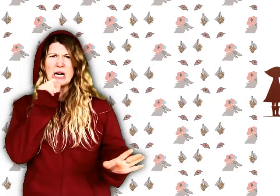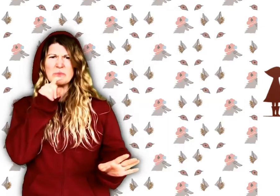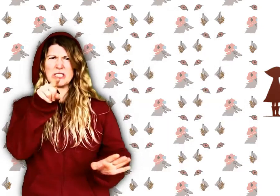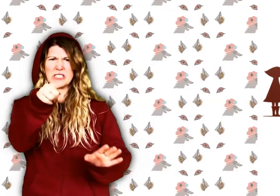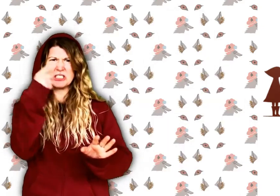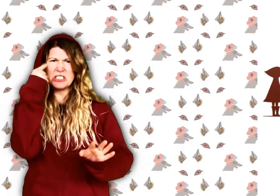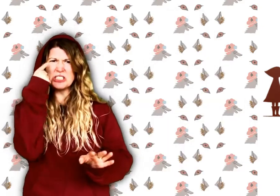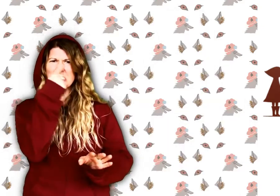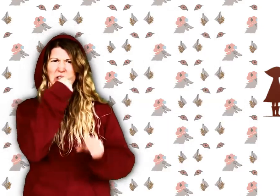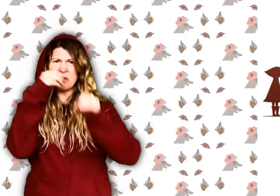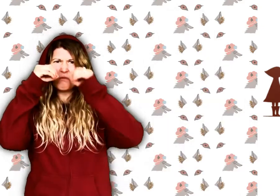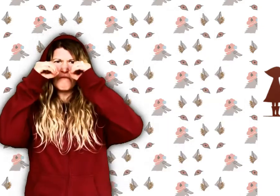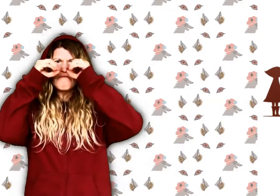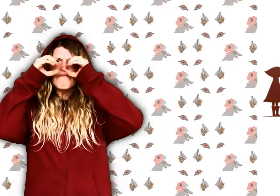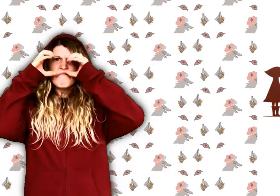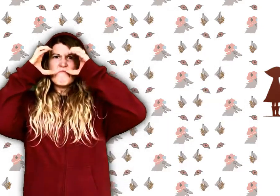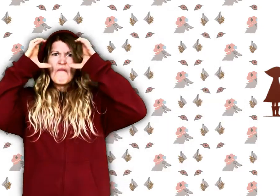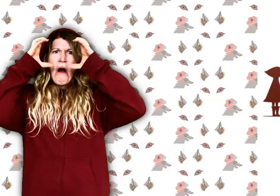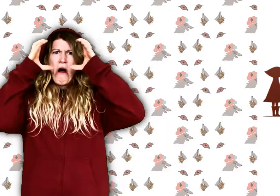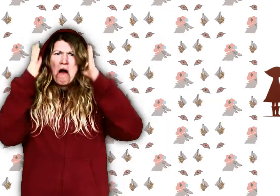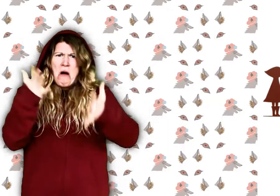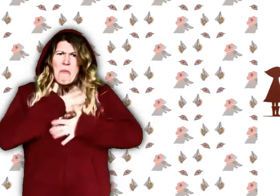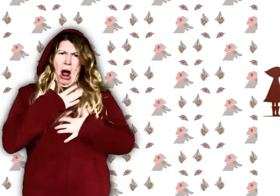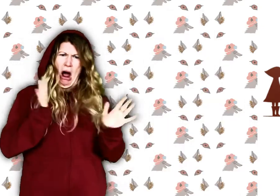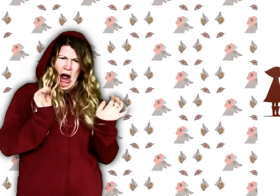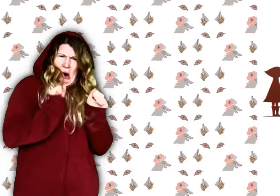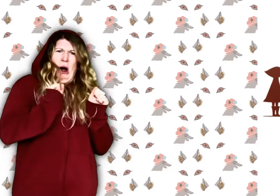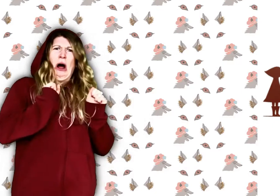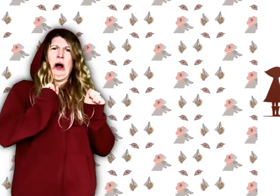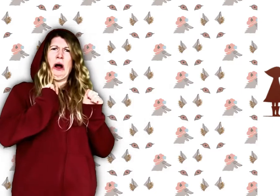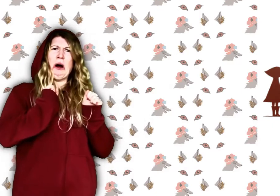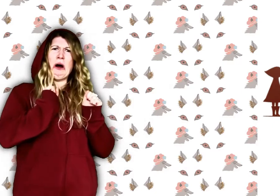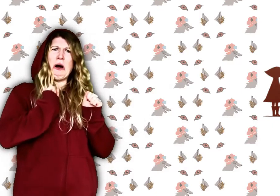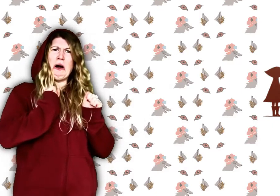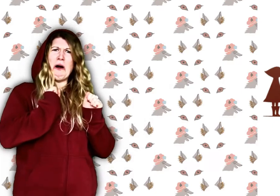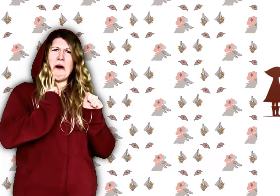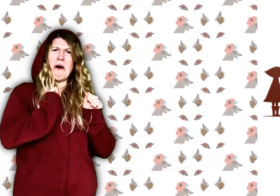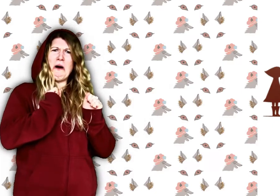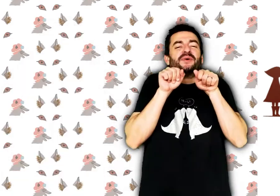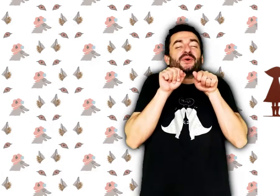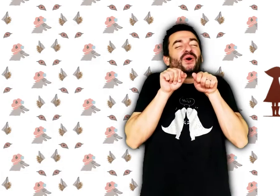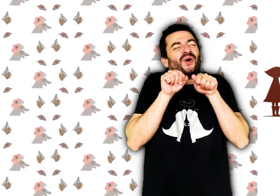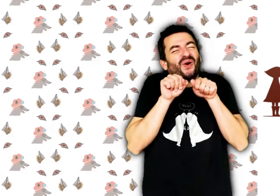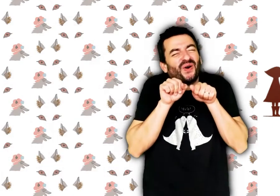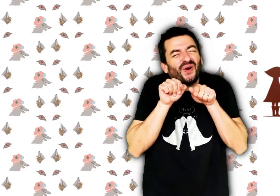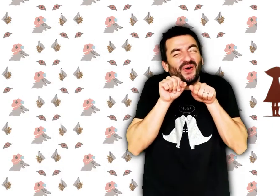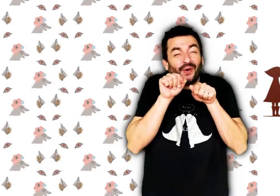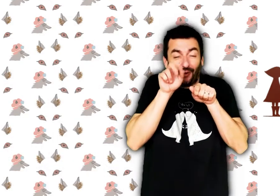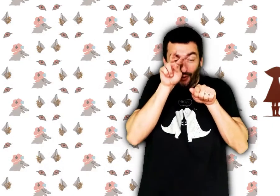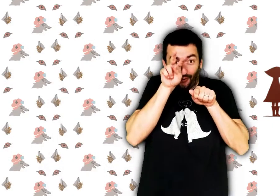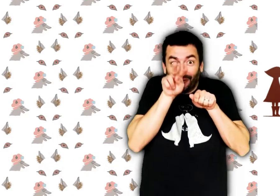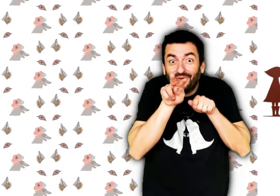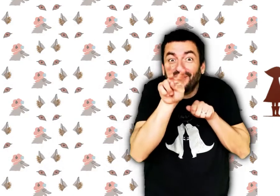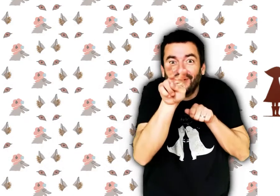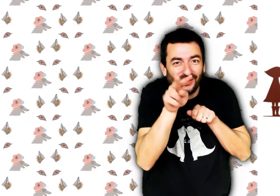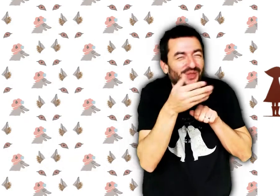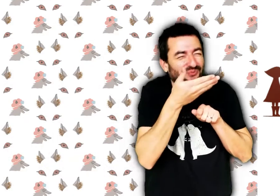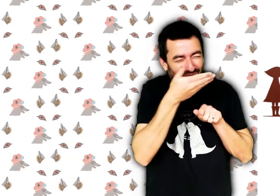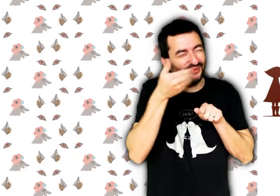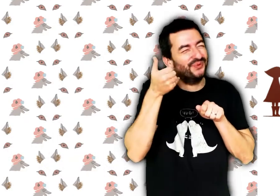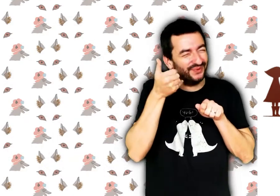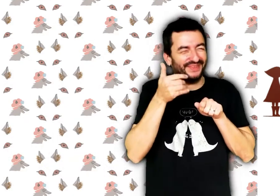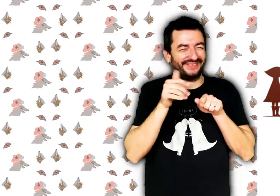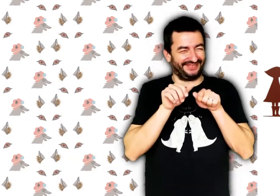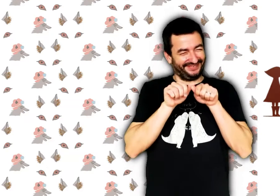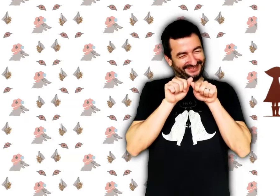! Grand-mère ! Comme tu as des grands yeux rouges effrayants ! C'est pour mieux t